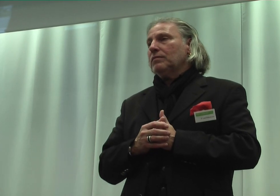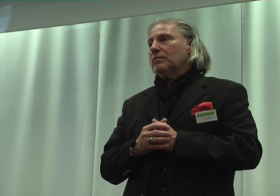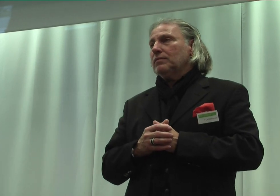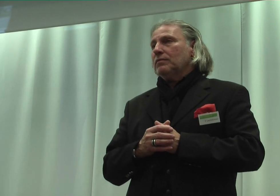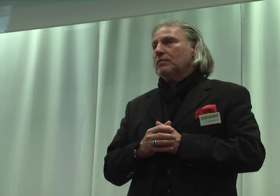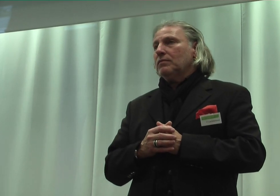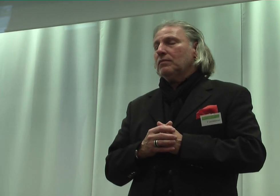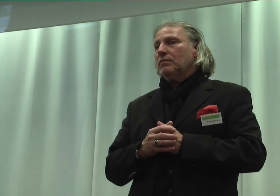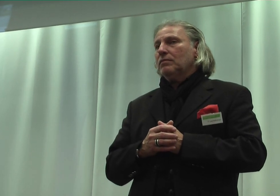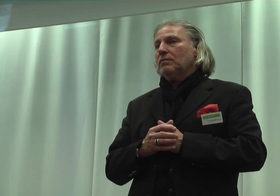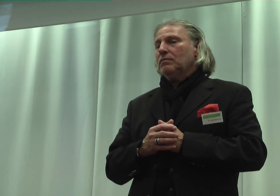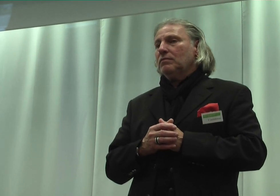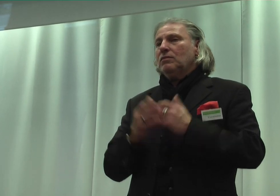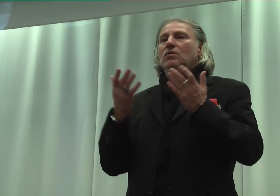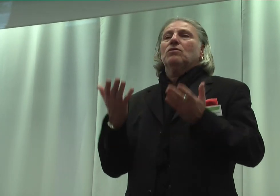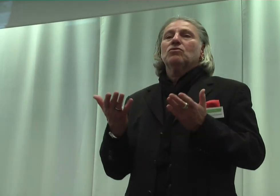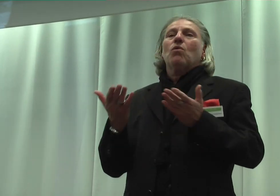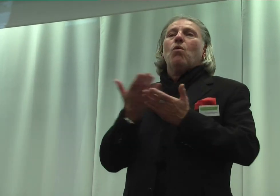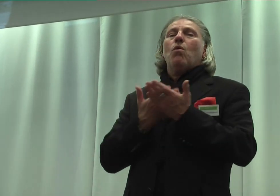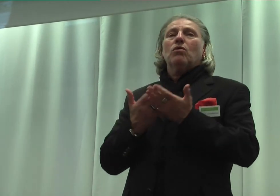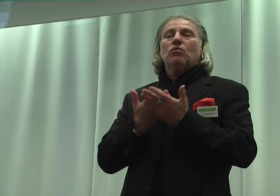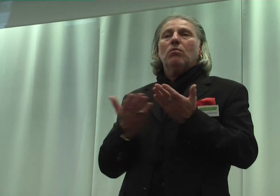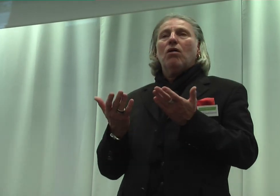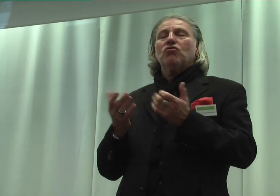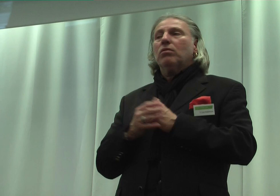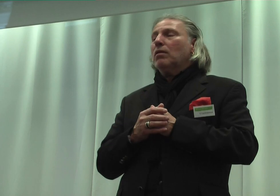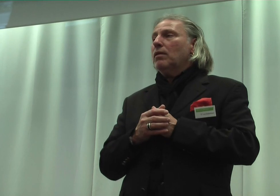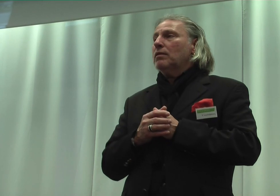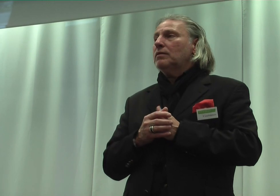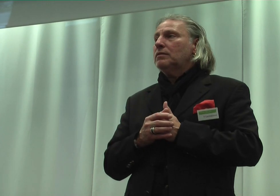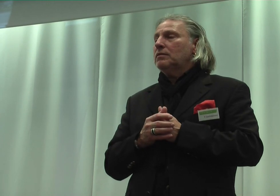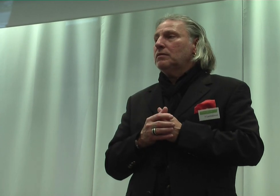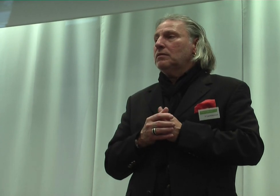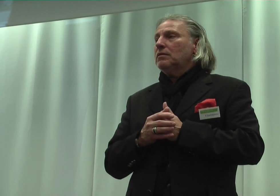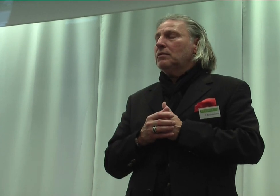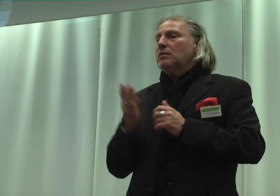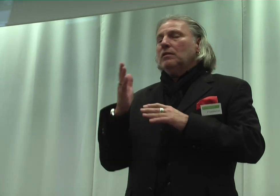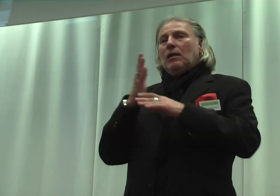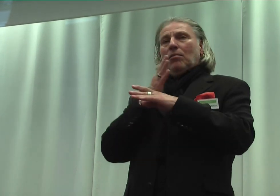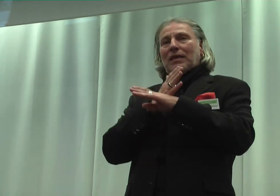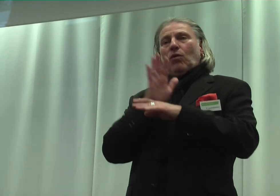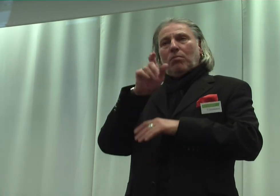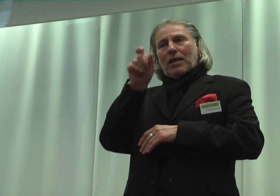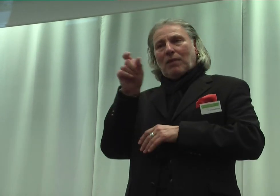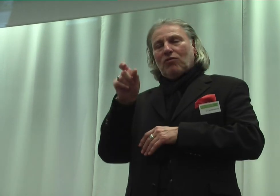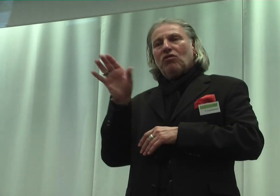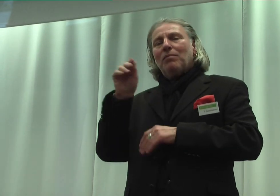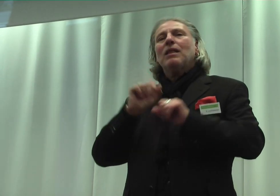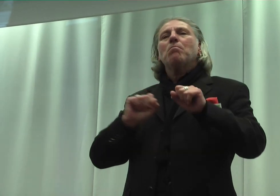So verwirkt zum Beispiel Behinderung bei Menschen mit Mobilitätsbereinköchern,